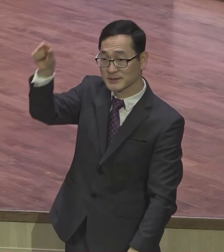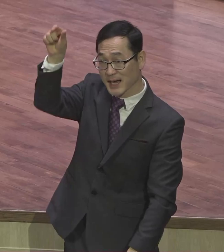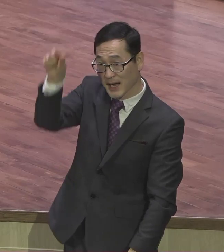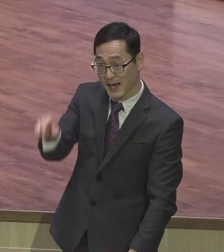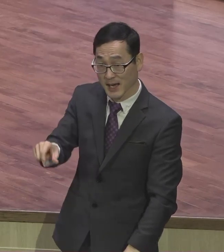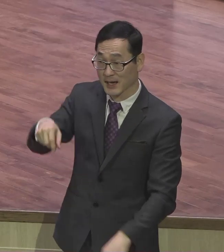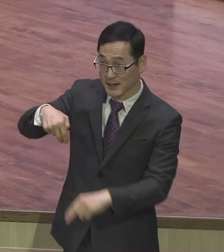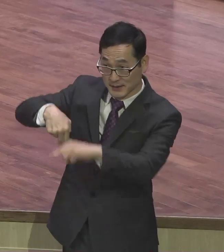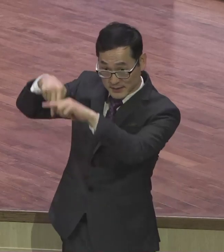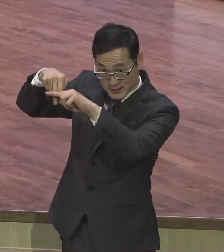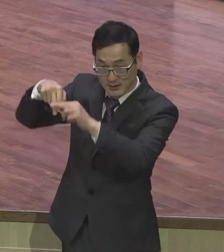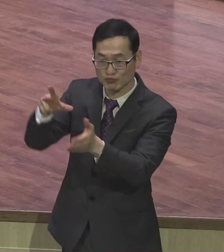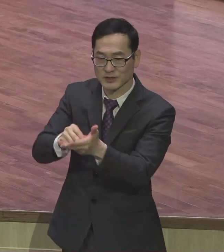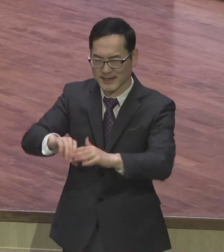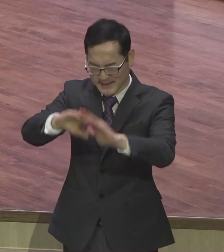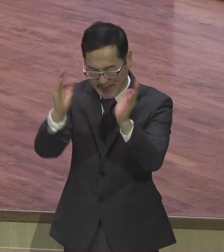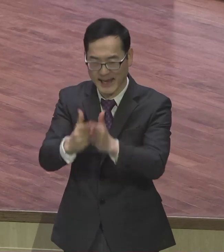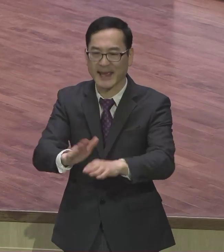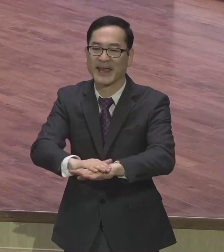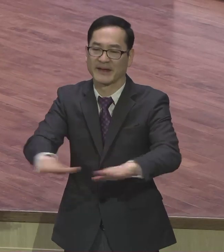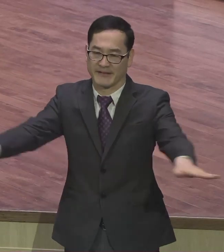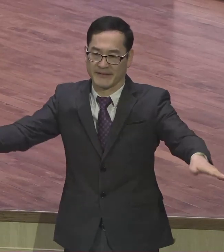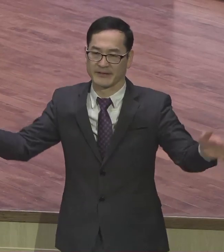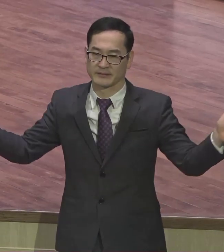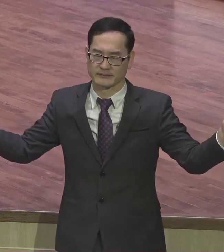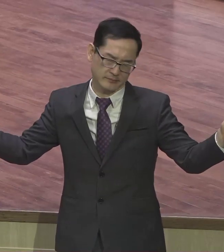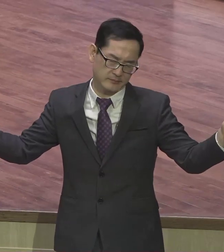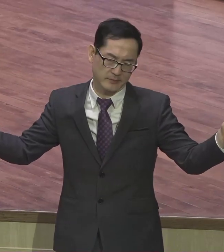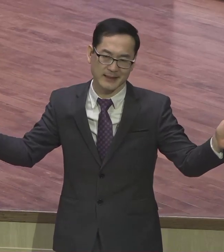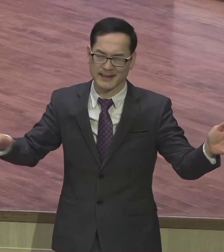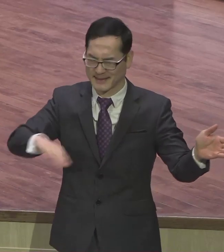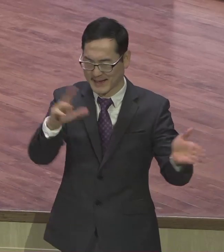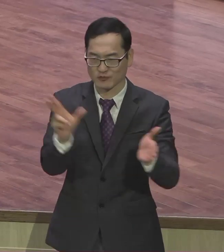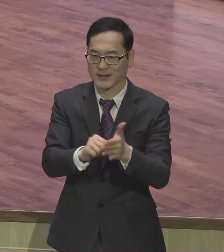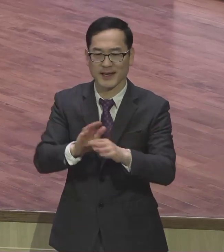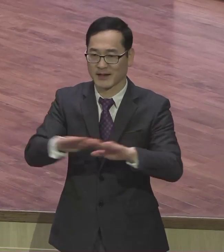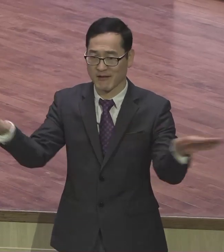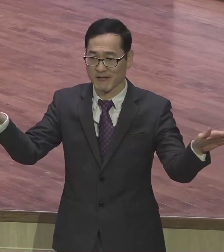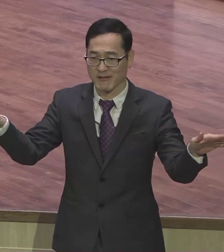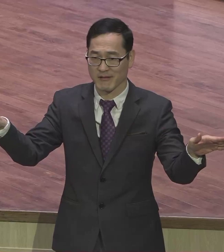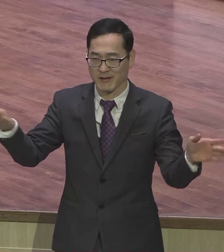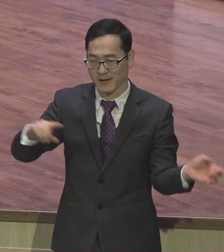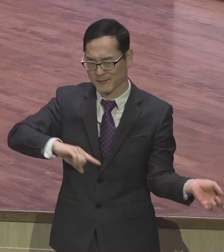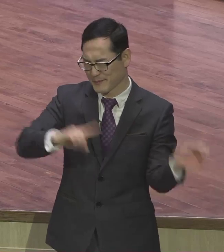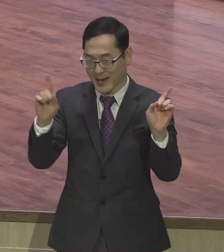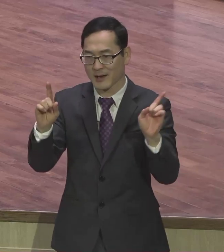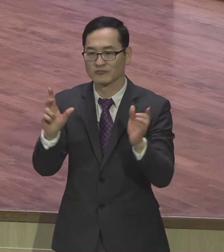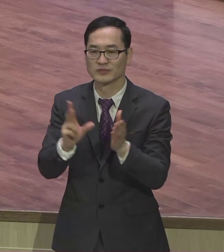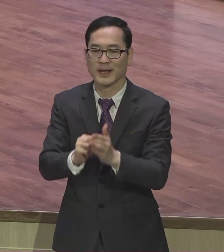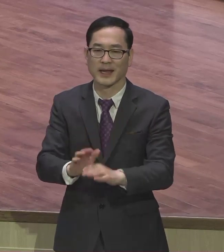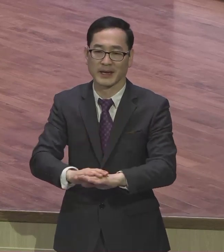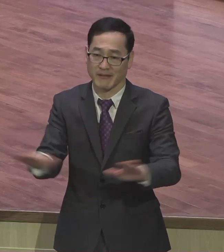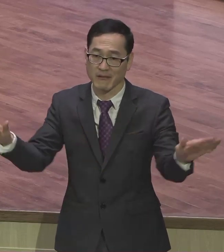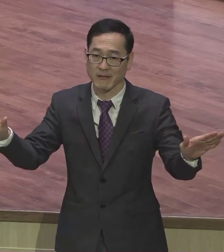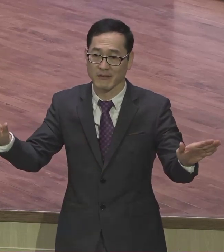해결하시고 회복의 길을 쫙 일어났어요 예수 그리스도 다 해결하셨다니까요